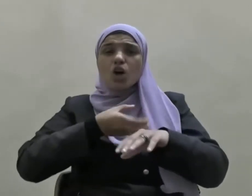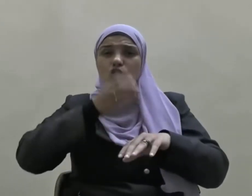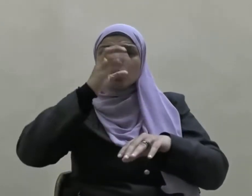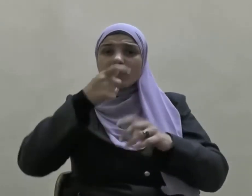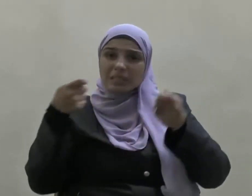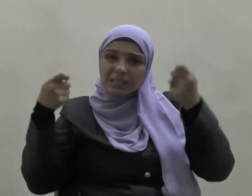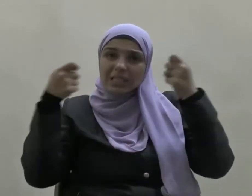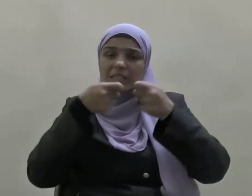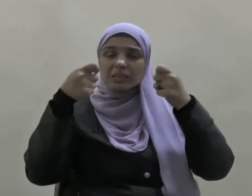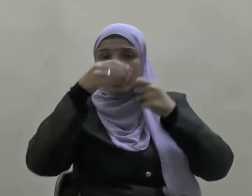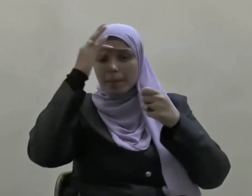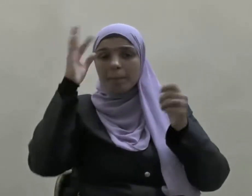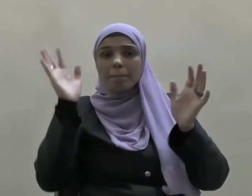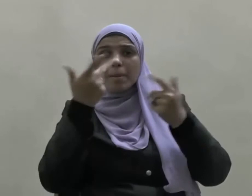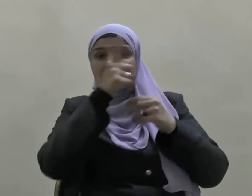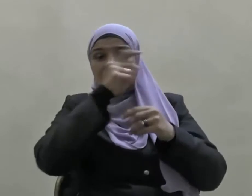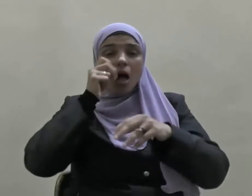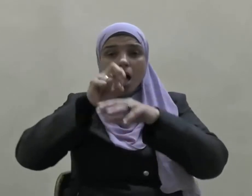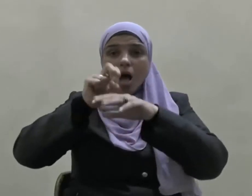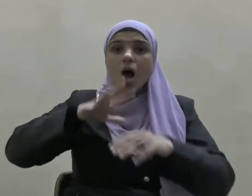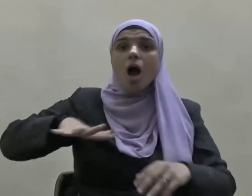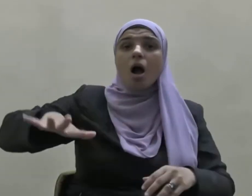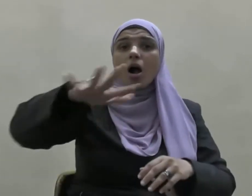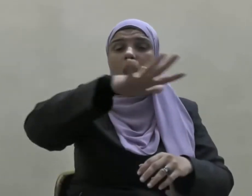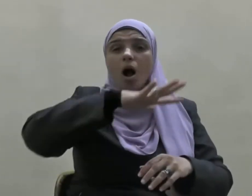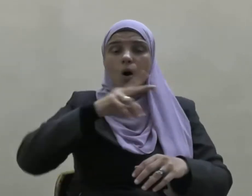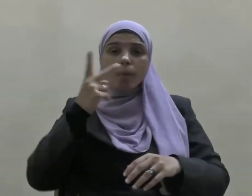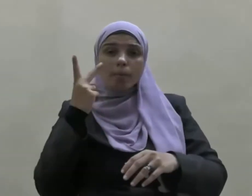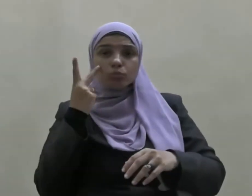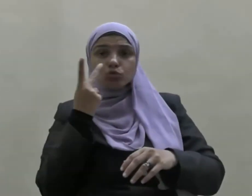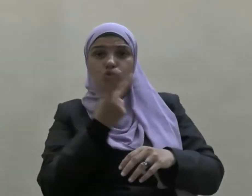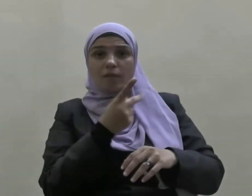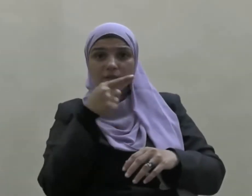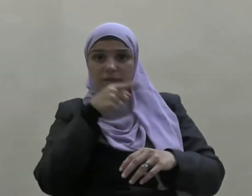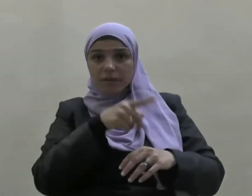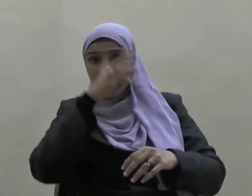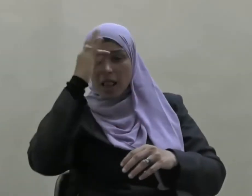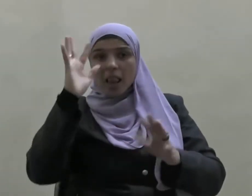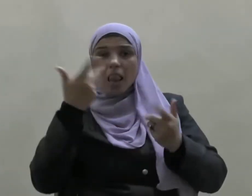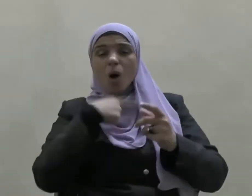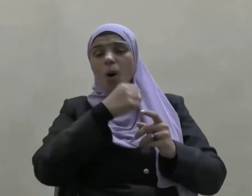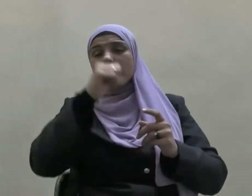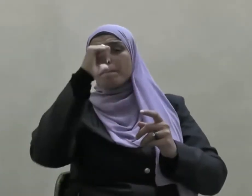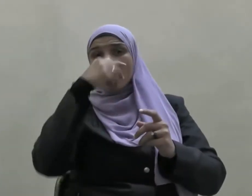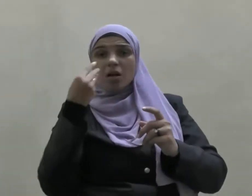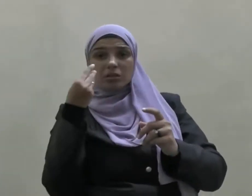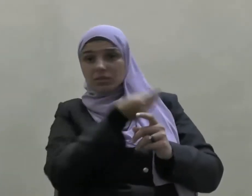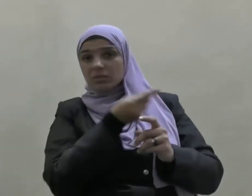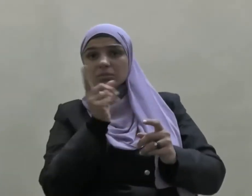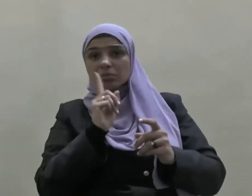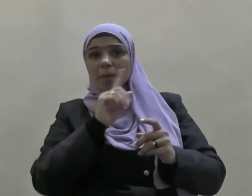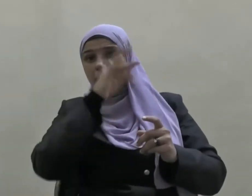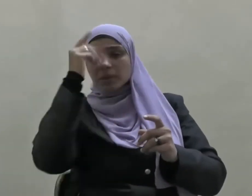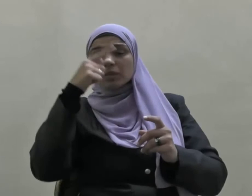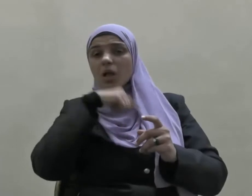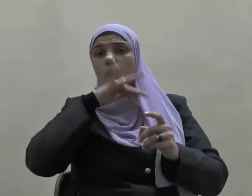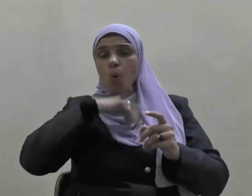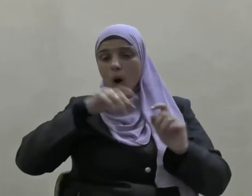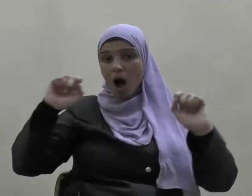أما إن القوم سيكثرون عليك فإن